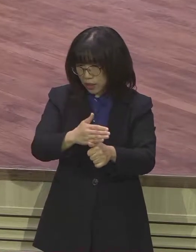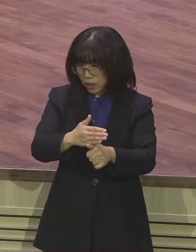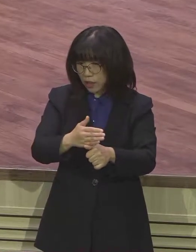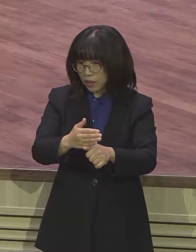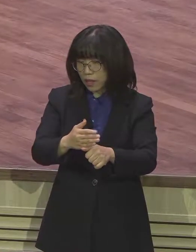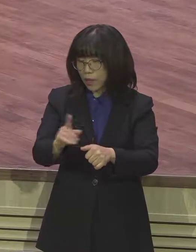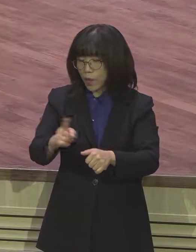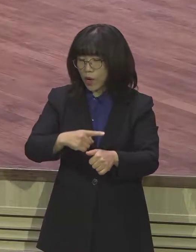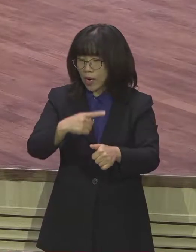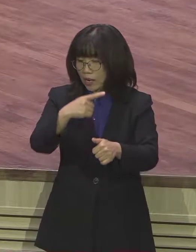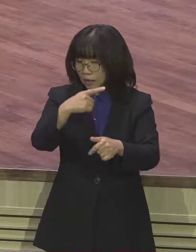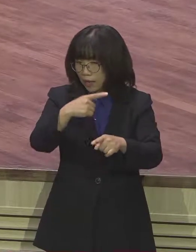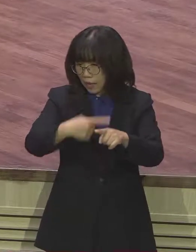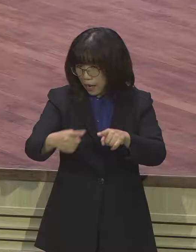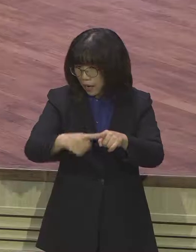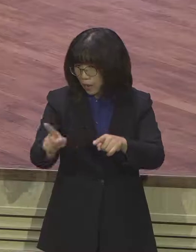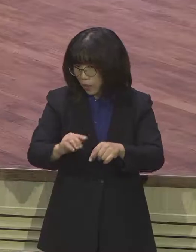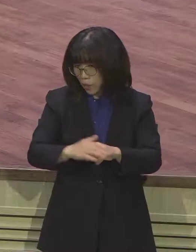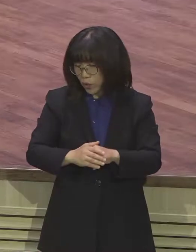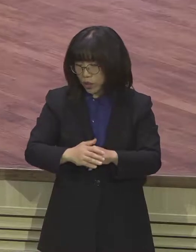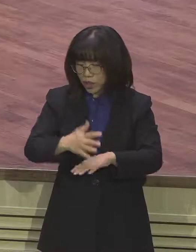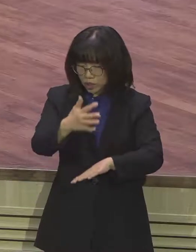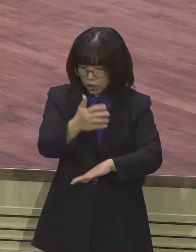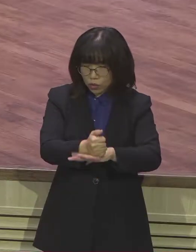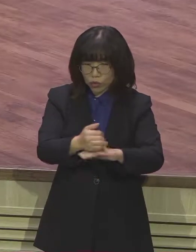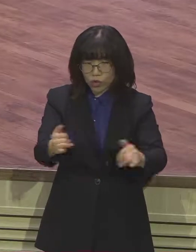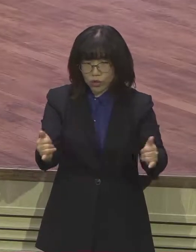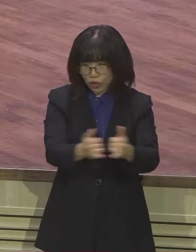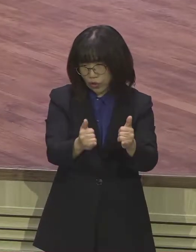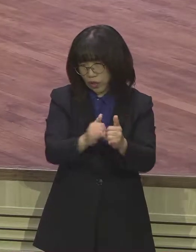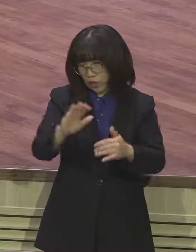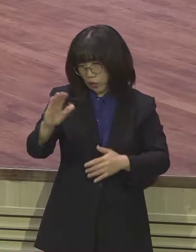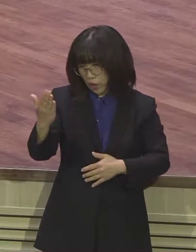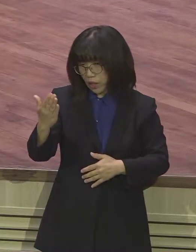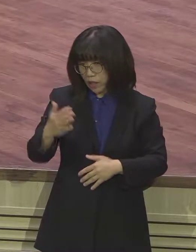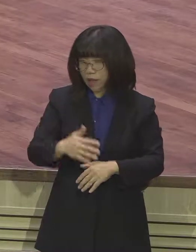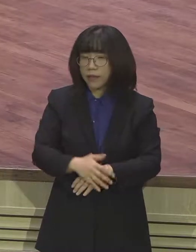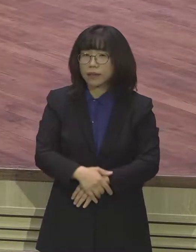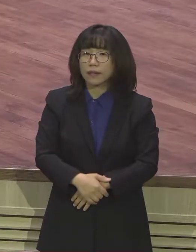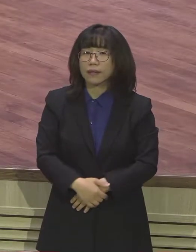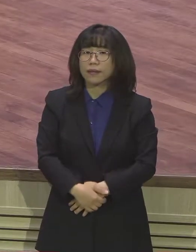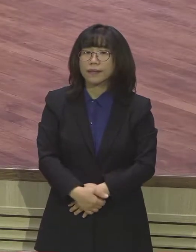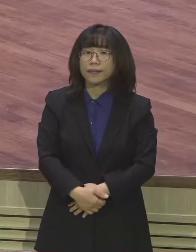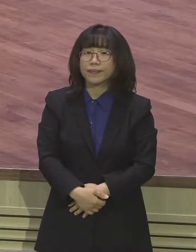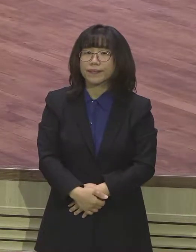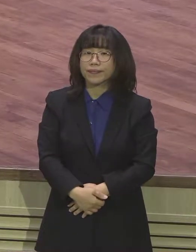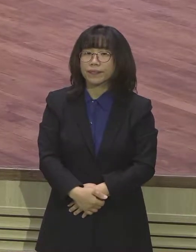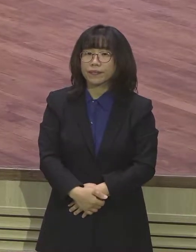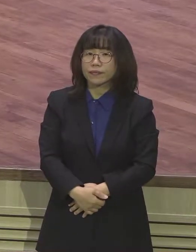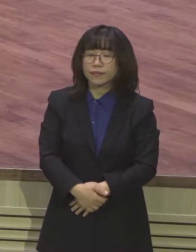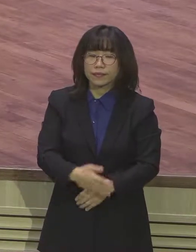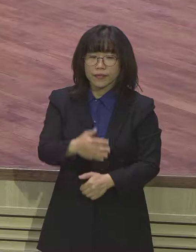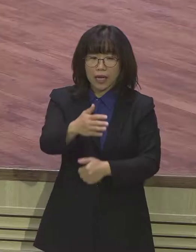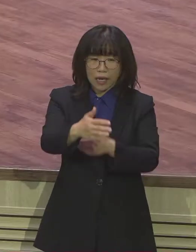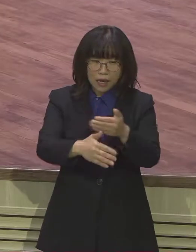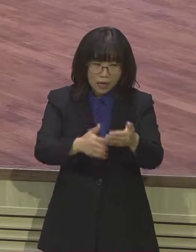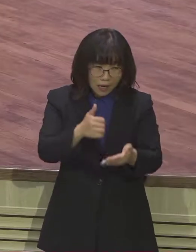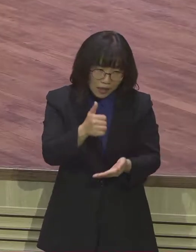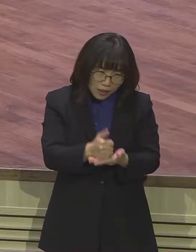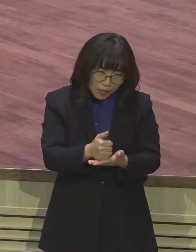칼은 전쟁을 의미하고 있습니다. 결국 이 예언대로 그대로 되었고 왜 하나님은 극률의 하나님 자비의 하나님이식도 하지만